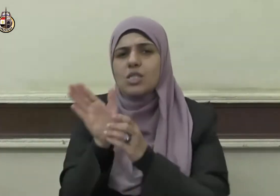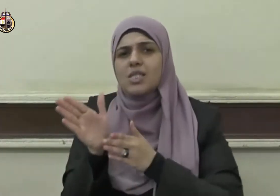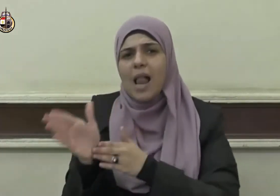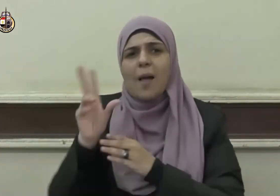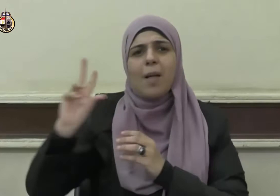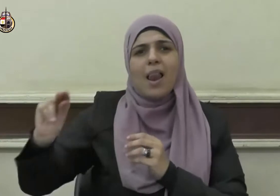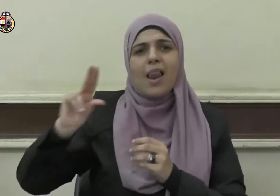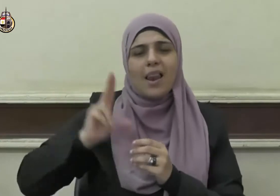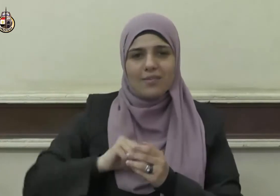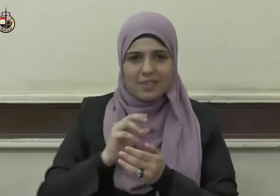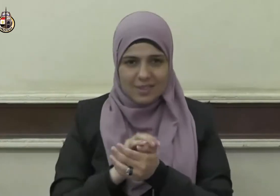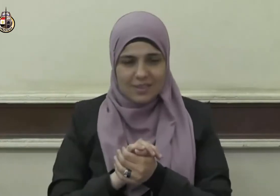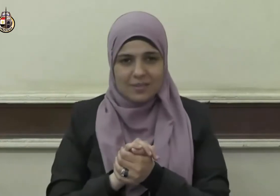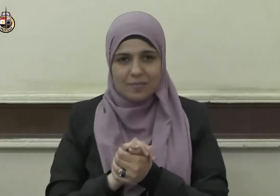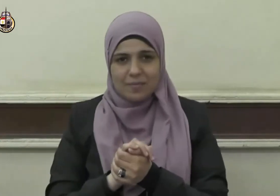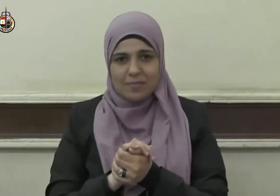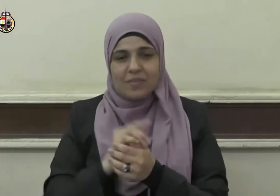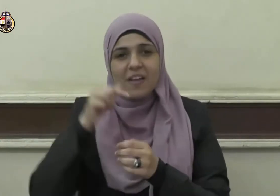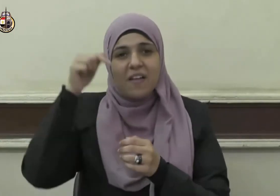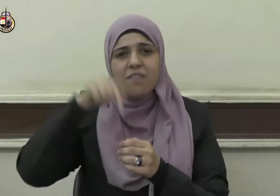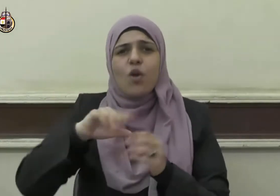وَالْمِ وَالْعَطَابِ